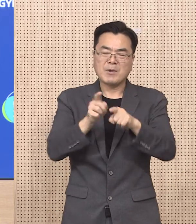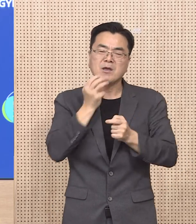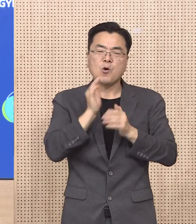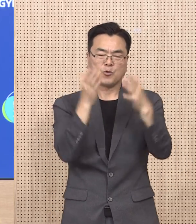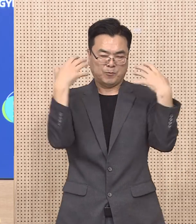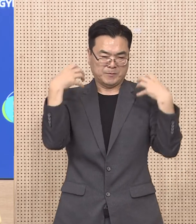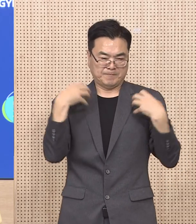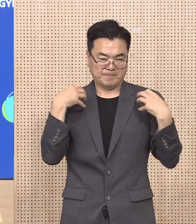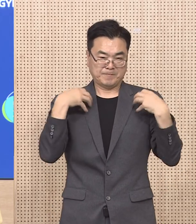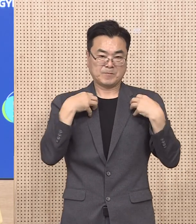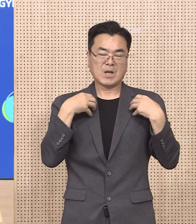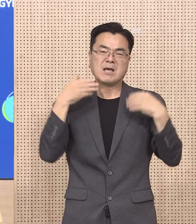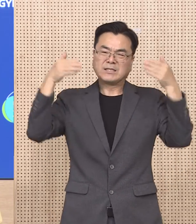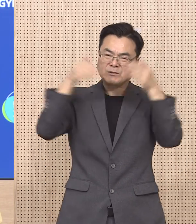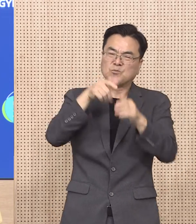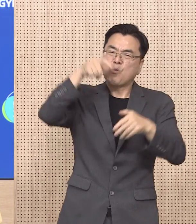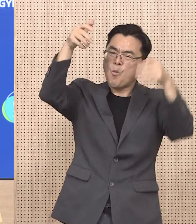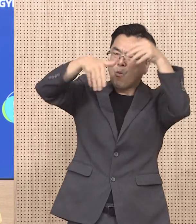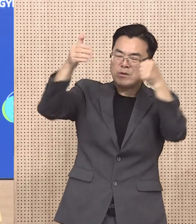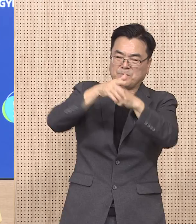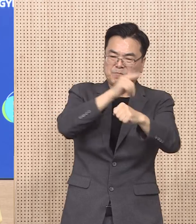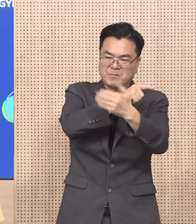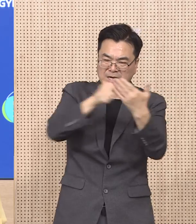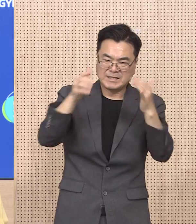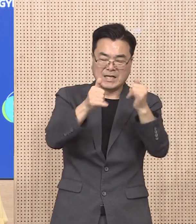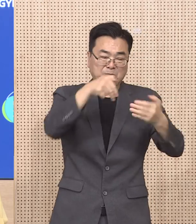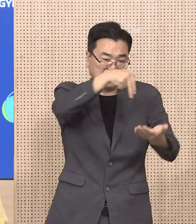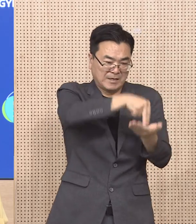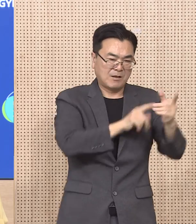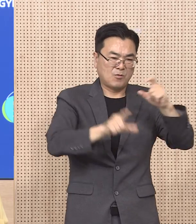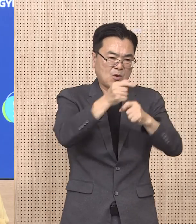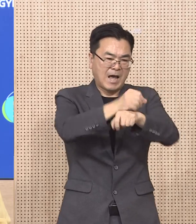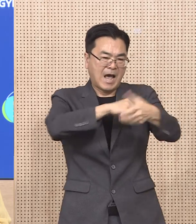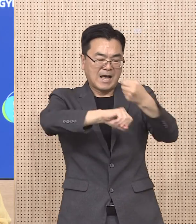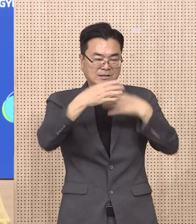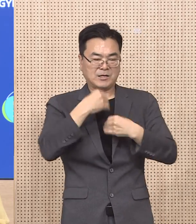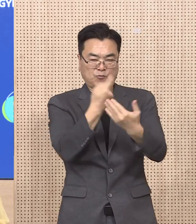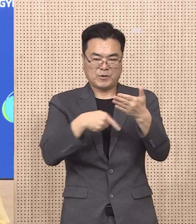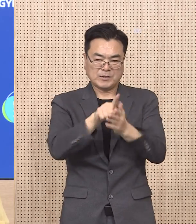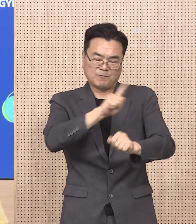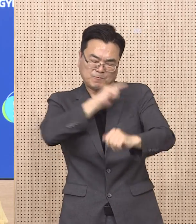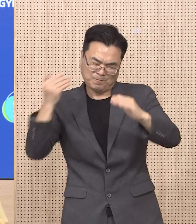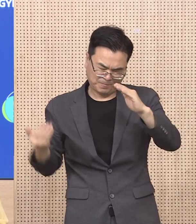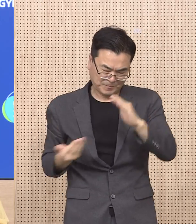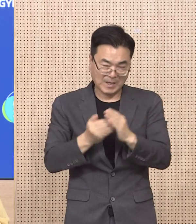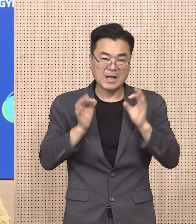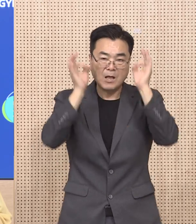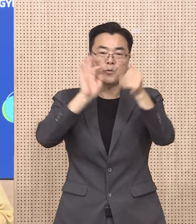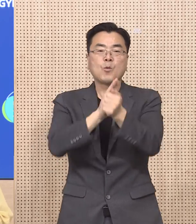집중호우 극복하여 도민의 안전을 위해서 최선을 다해 나가겠습니다. 감사합니다.